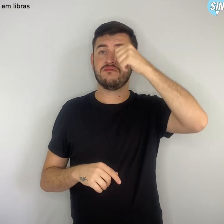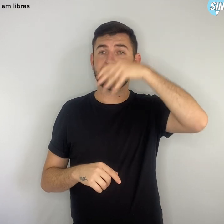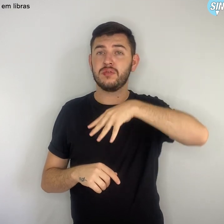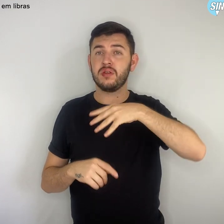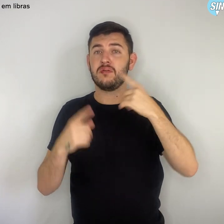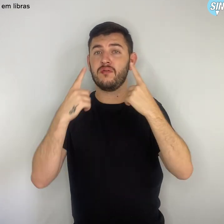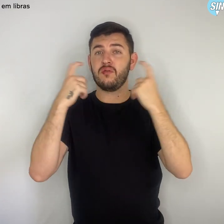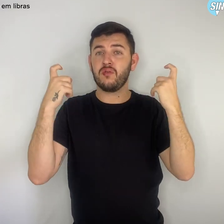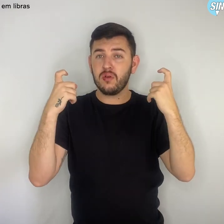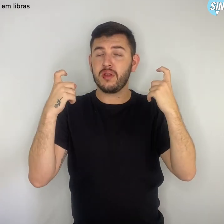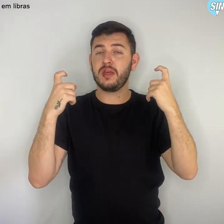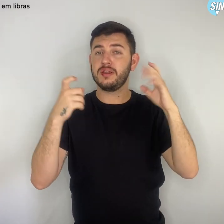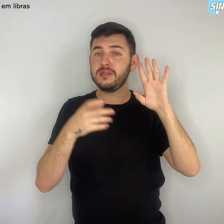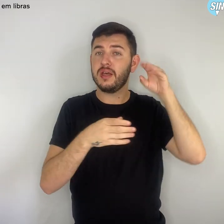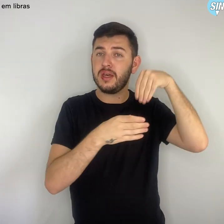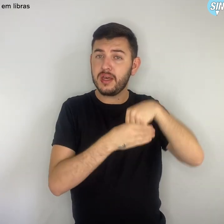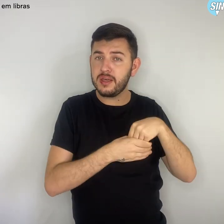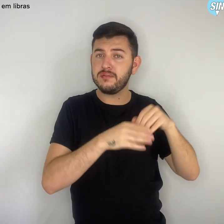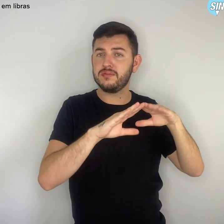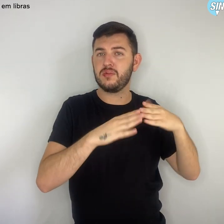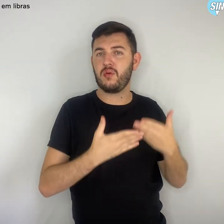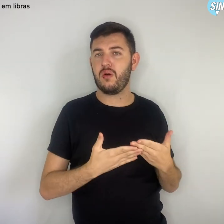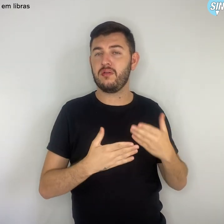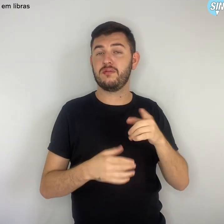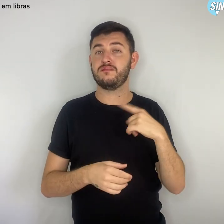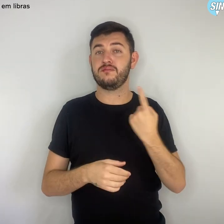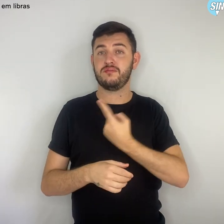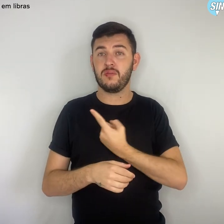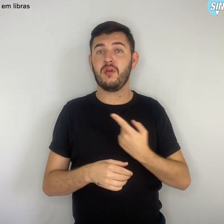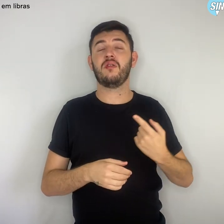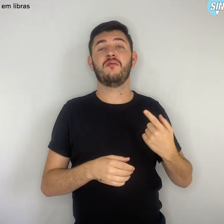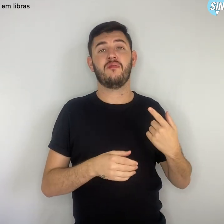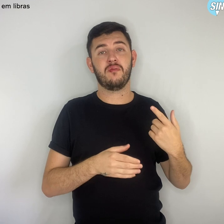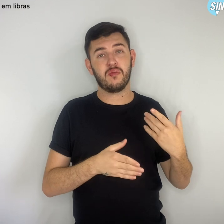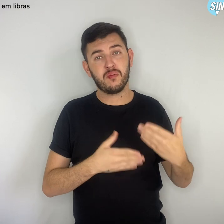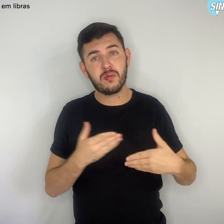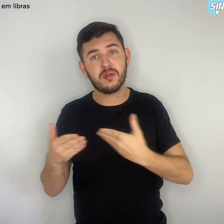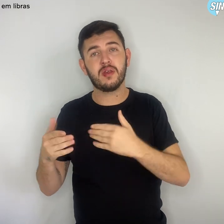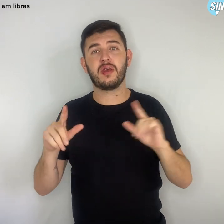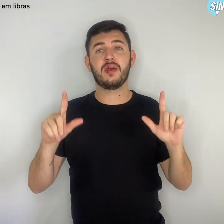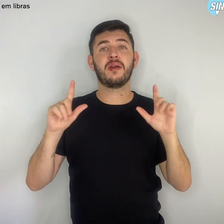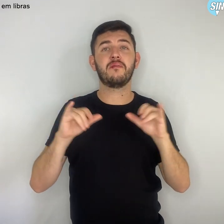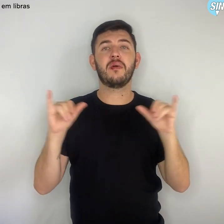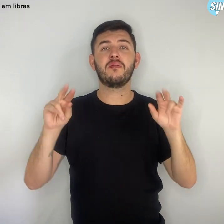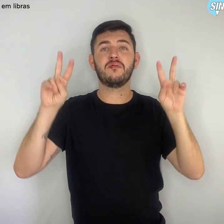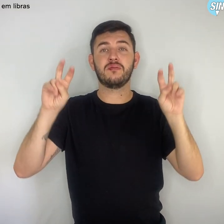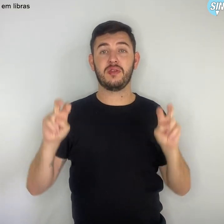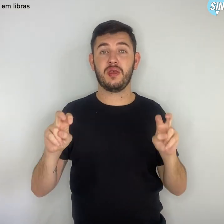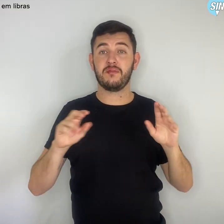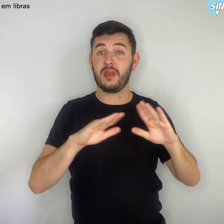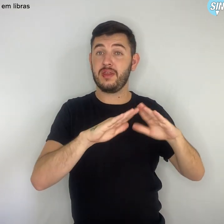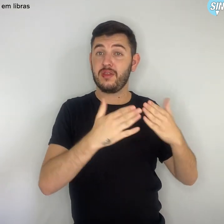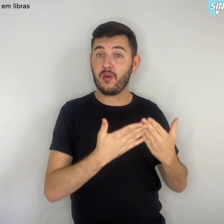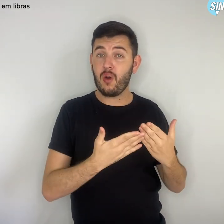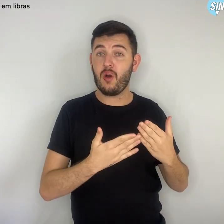Vamos dar prosseguimento à campanha Quem bate na escola maltrata muita gente,